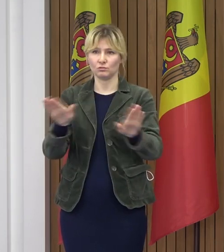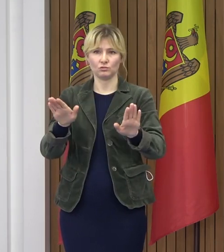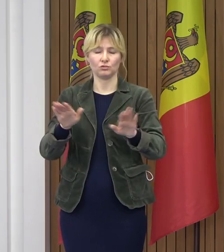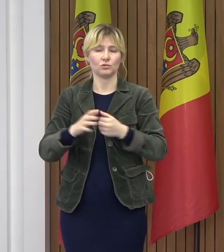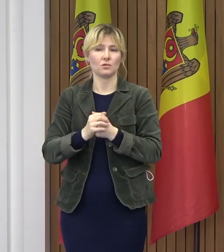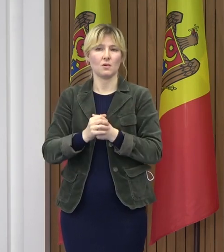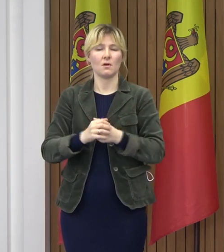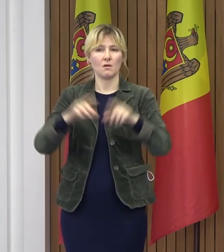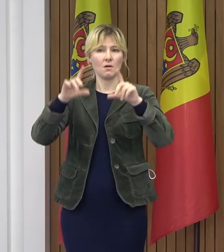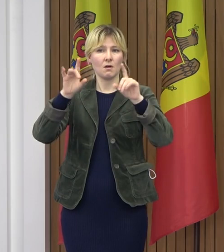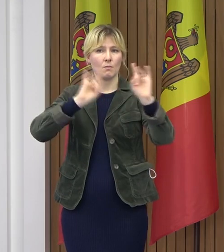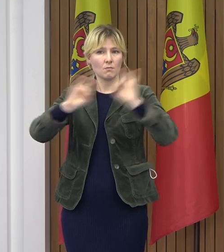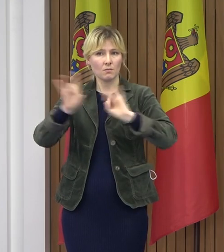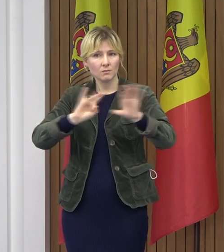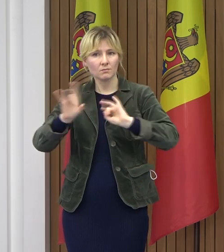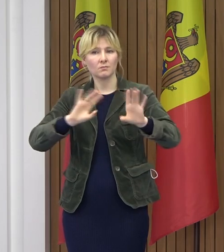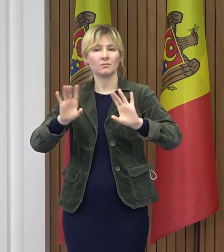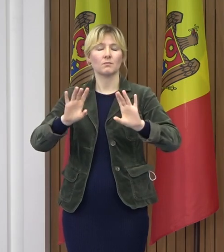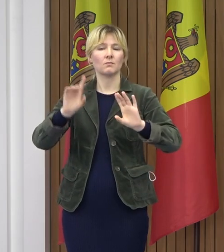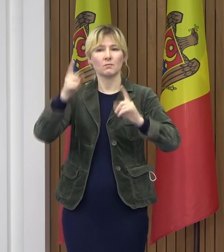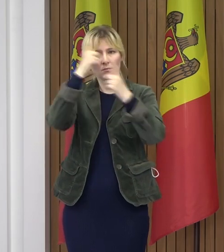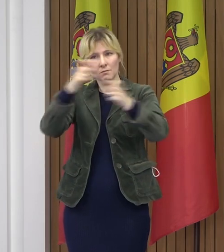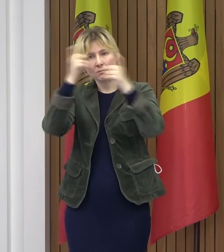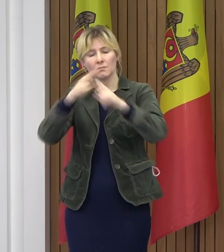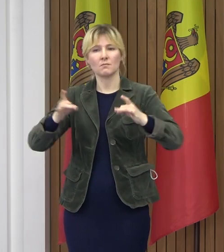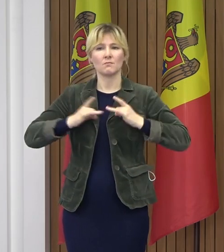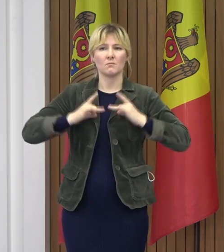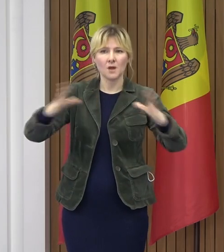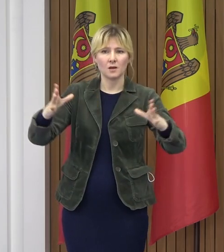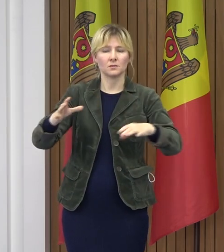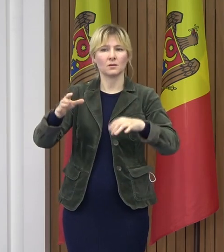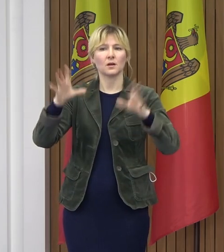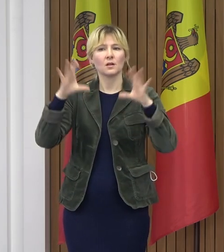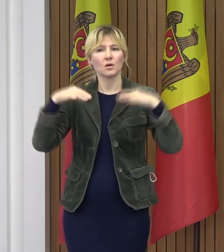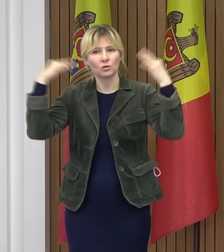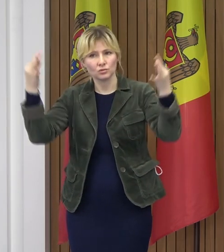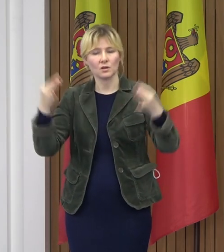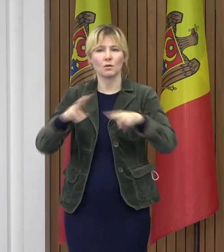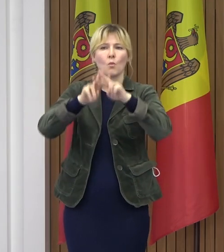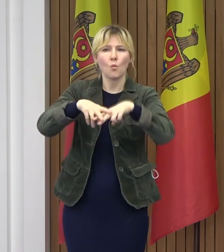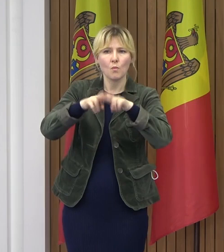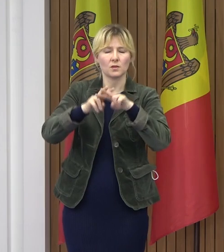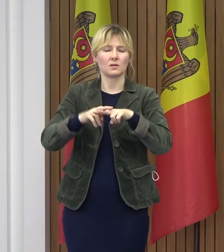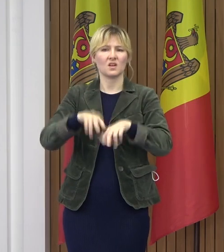anunților, cumătriilor, aniversarilor și altor evenimente.